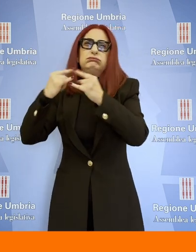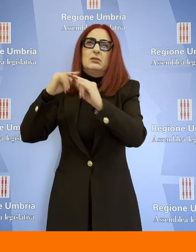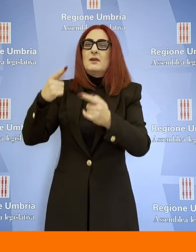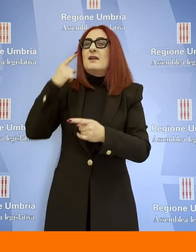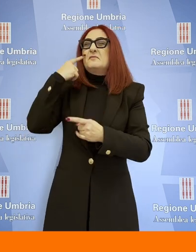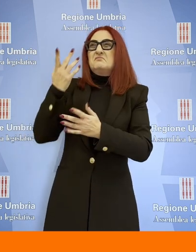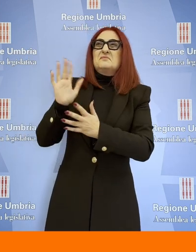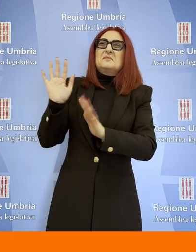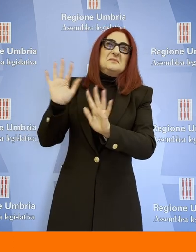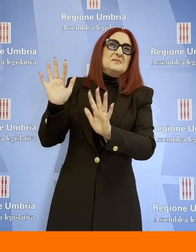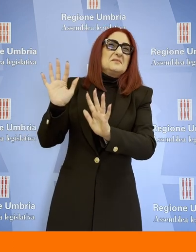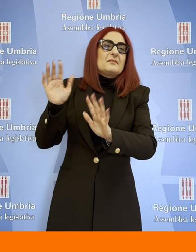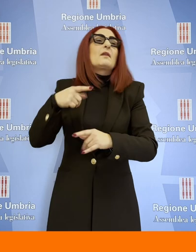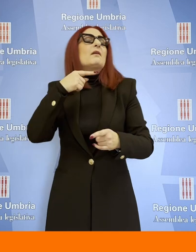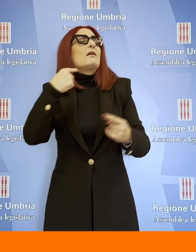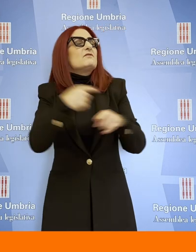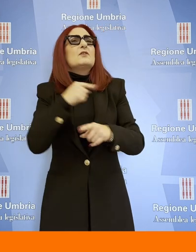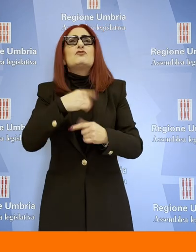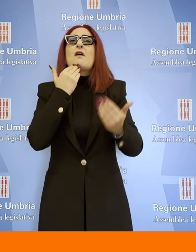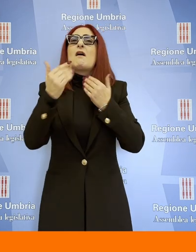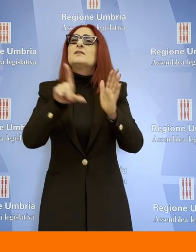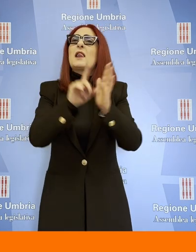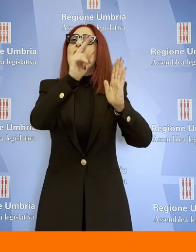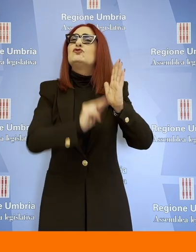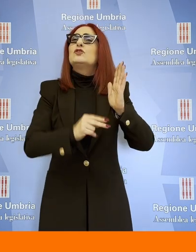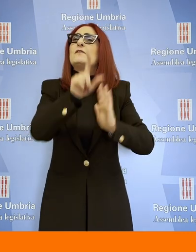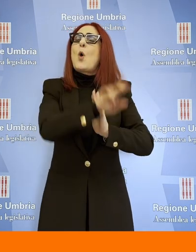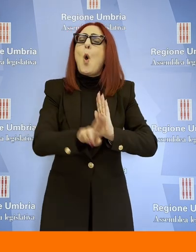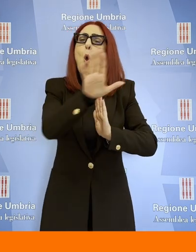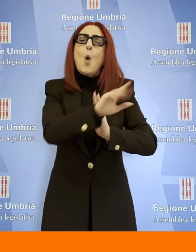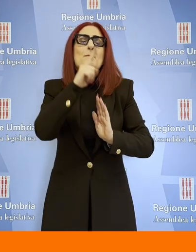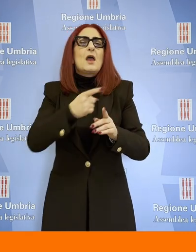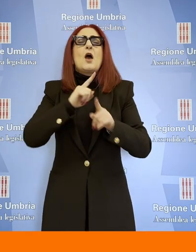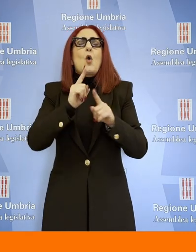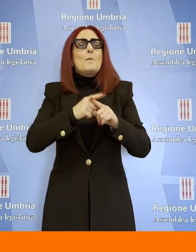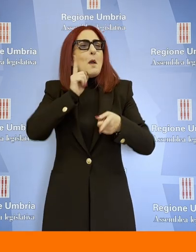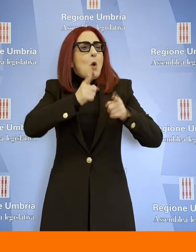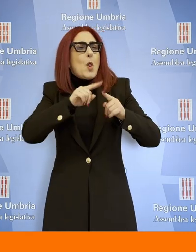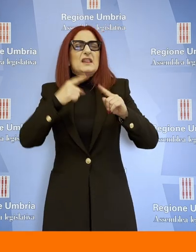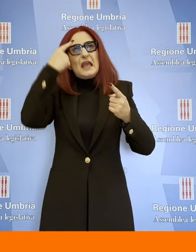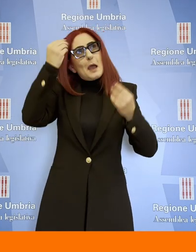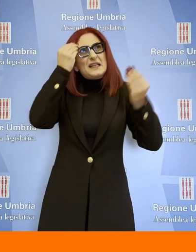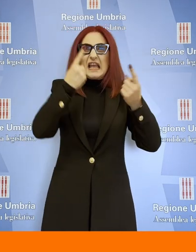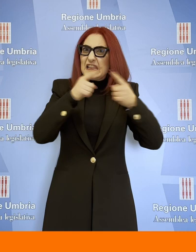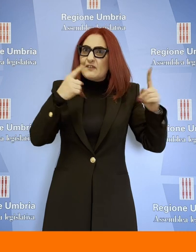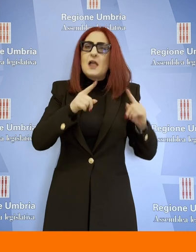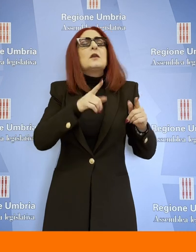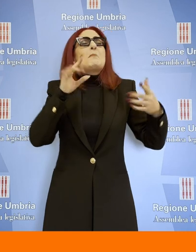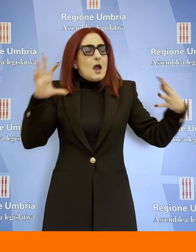brutte pagine di politica, l'Assemblea Legislativa dell'Umbria superando le divisioni politiche ha modificato lo Statuto